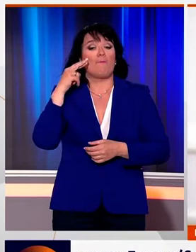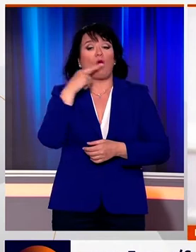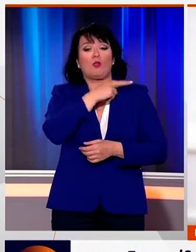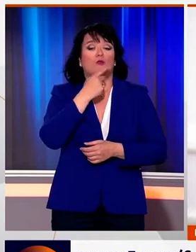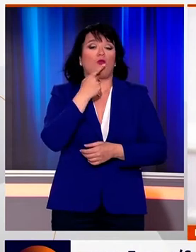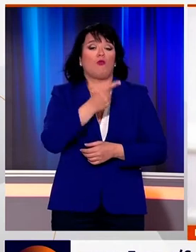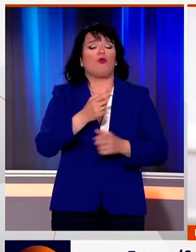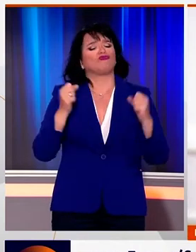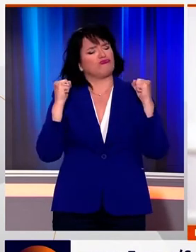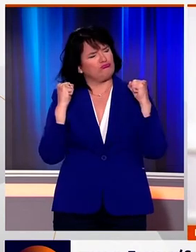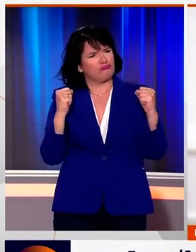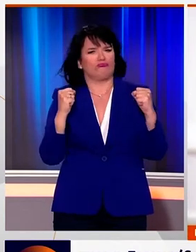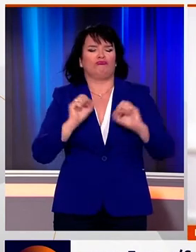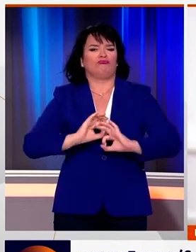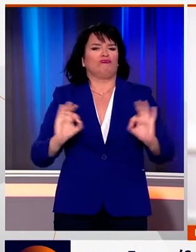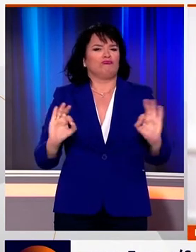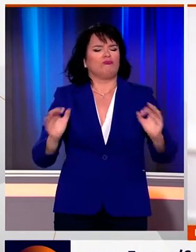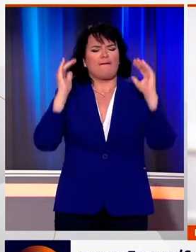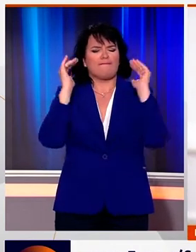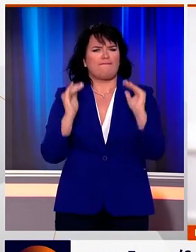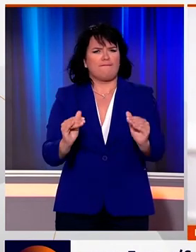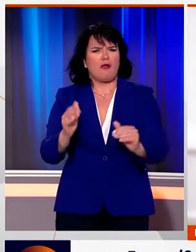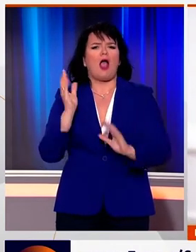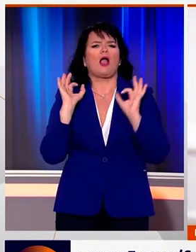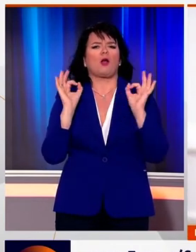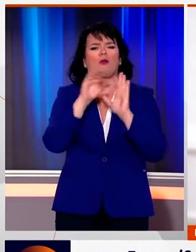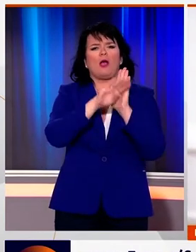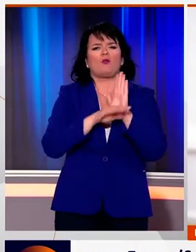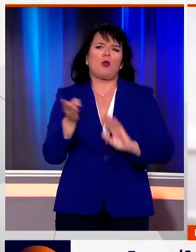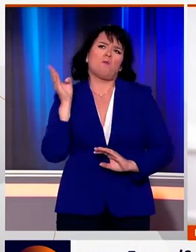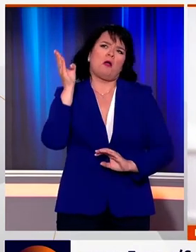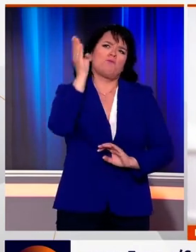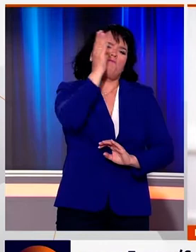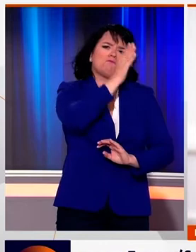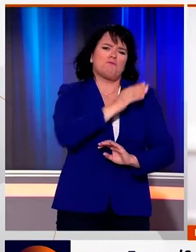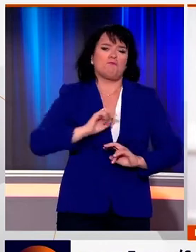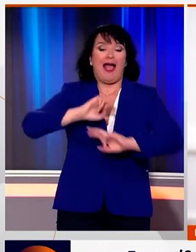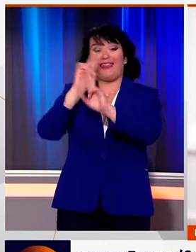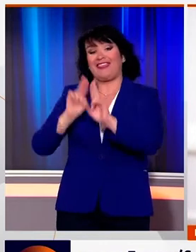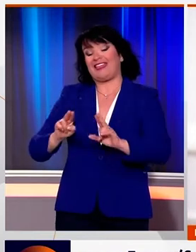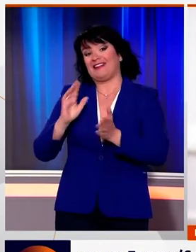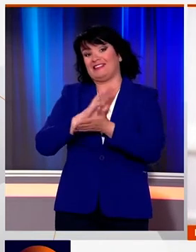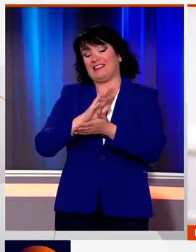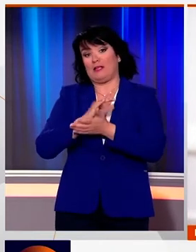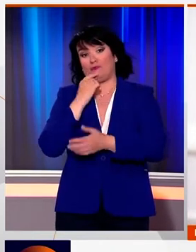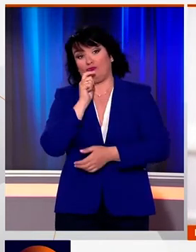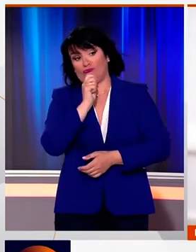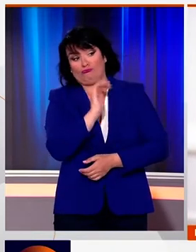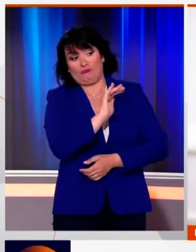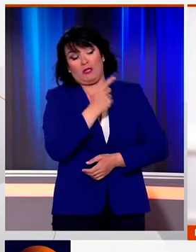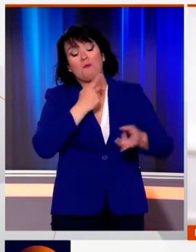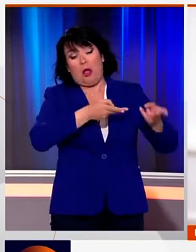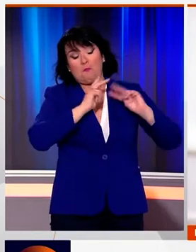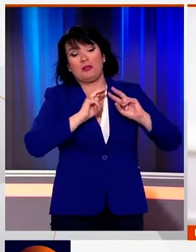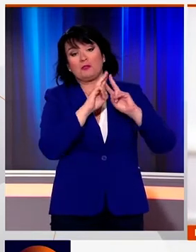Καγκελάριος είναι καλά στην υγεία της και θα συνεχίσει κανονικά το πρόγραμμά της με τον διεθνή τύπο πάντως να ζητά σαφείς